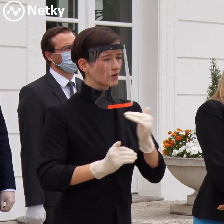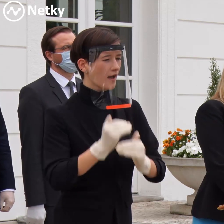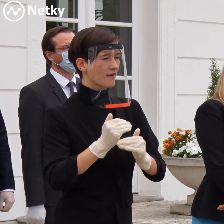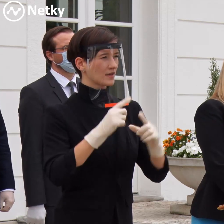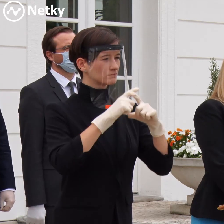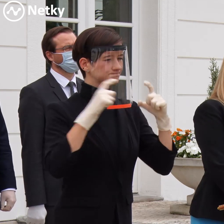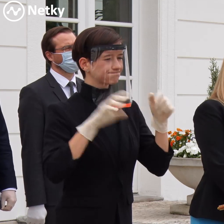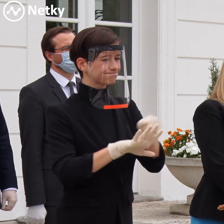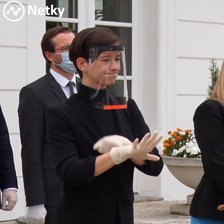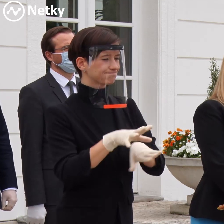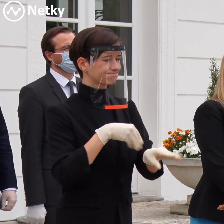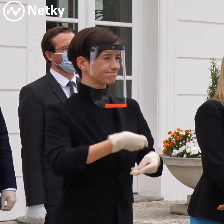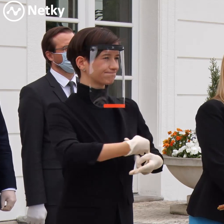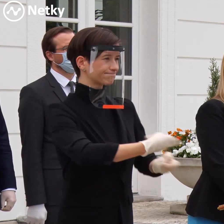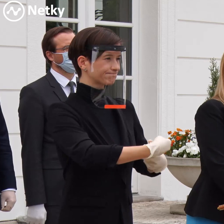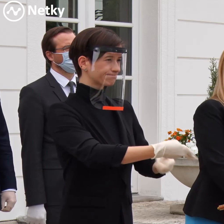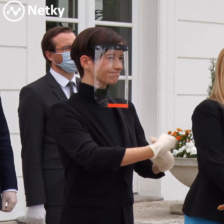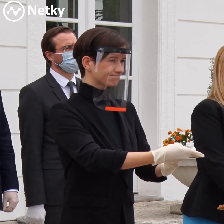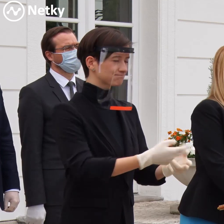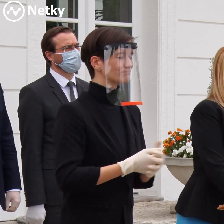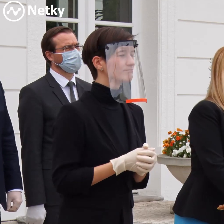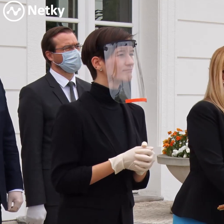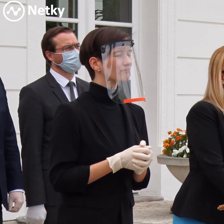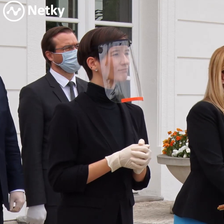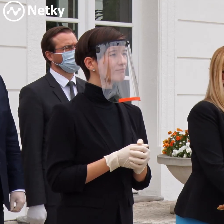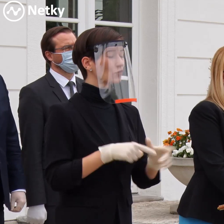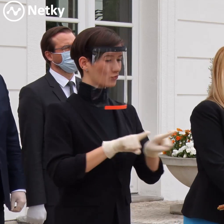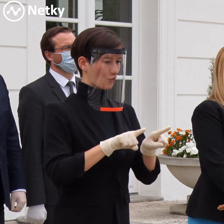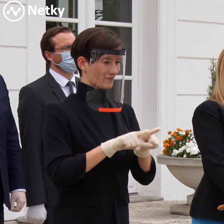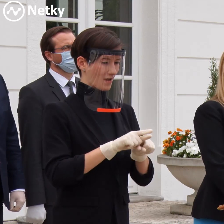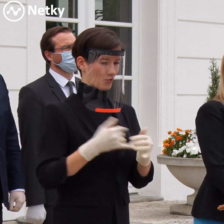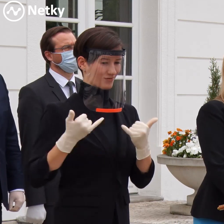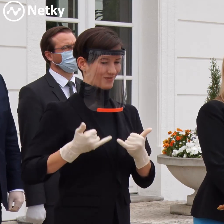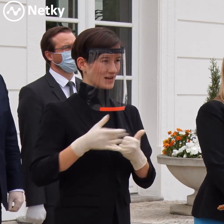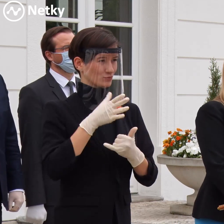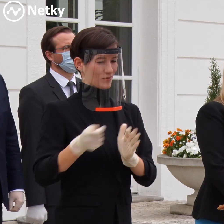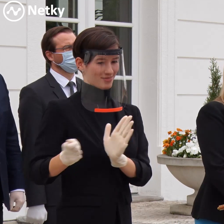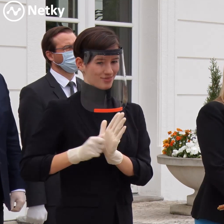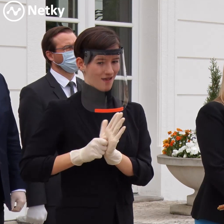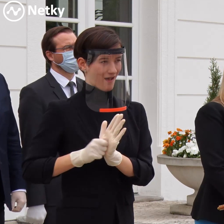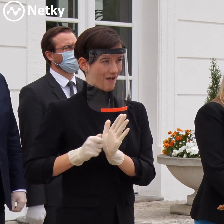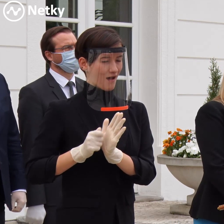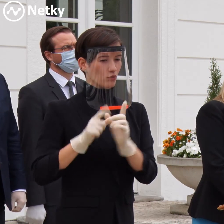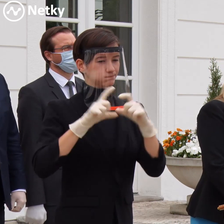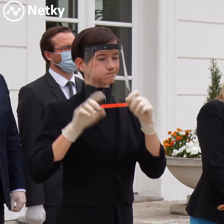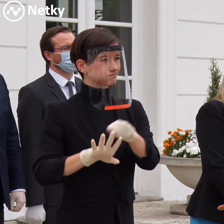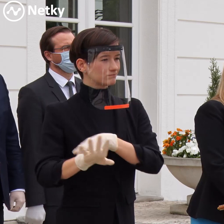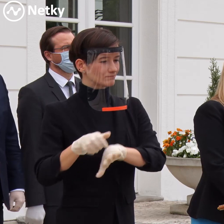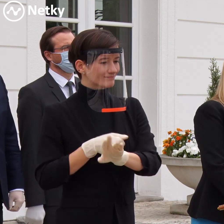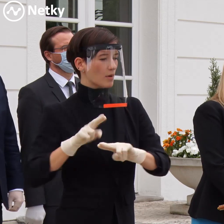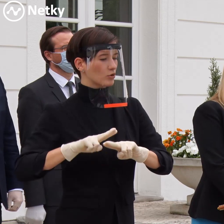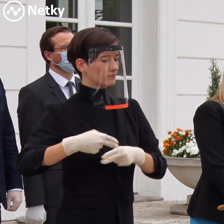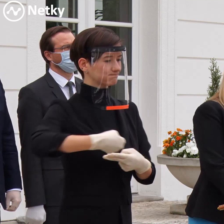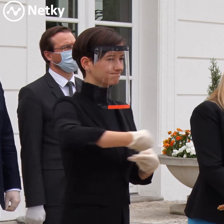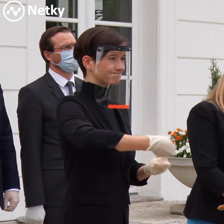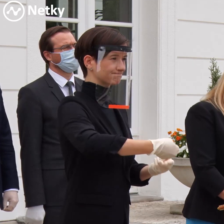dispozícii. Ale aj informáciu o tom, že v krátkom čase po ďalšom nákupe týchto ochranných pomôcok budú tieto okamžite distribuované do